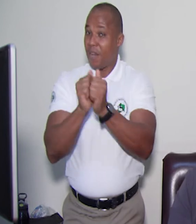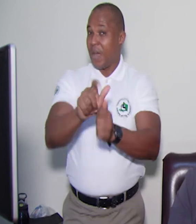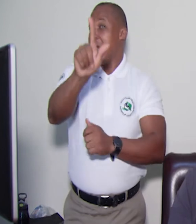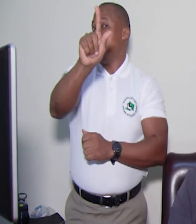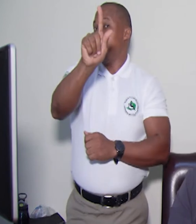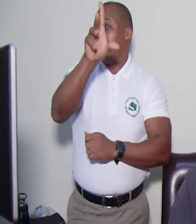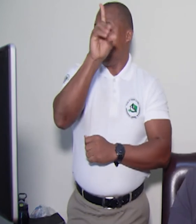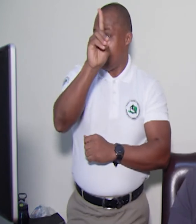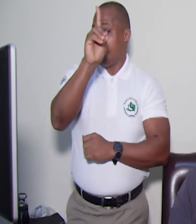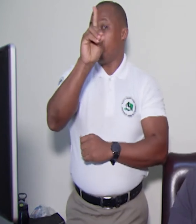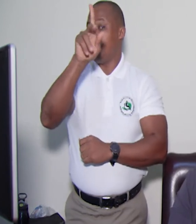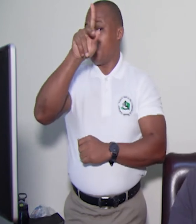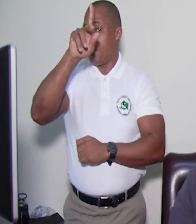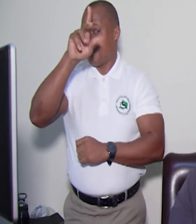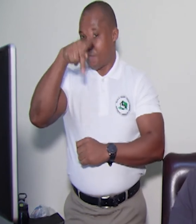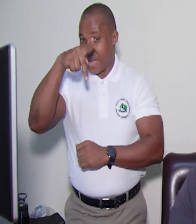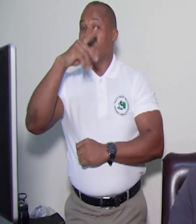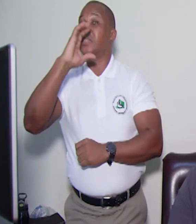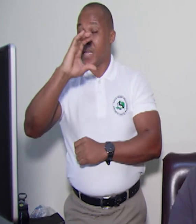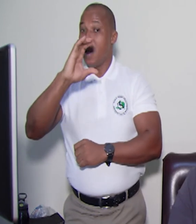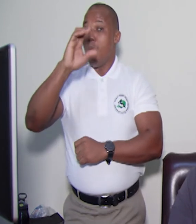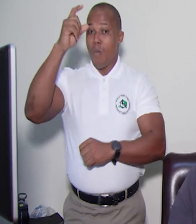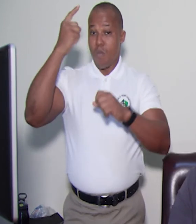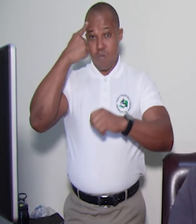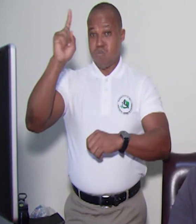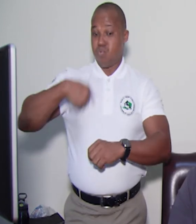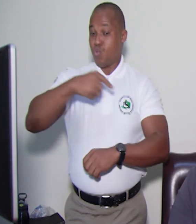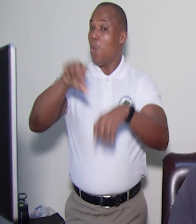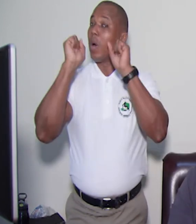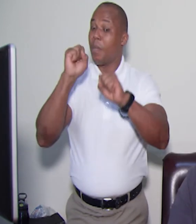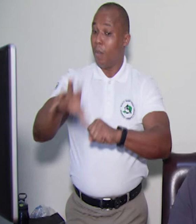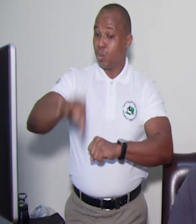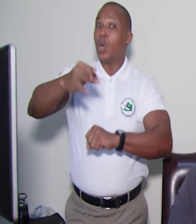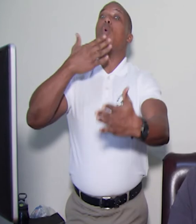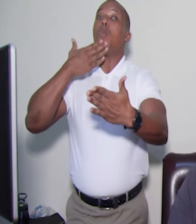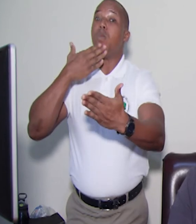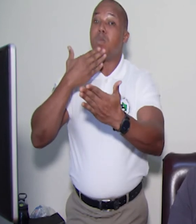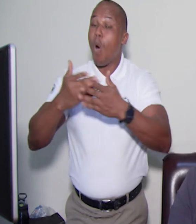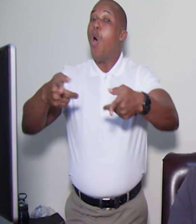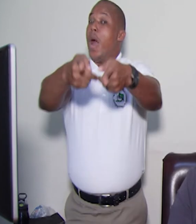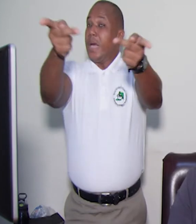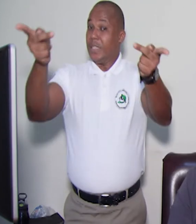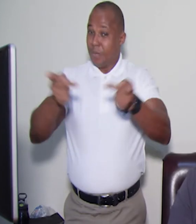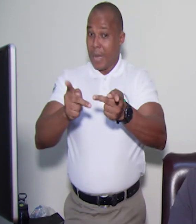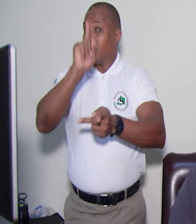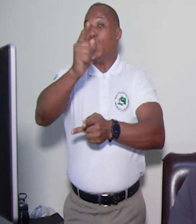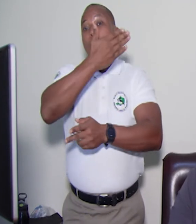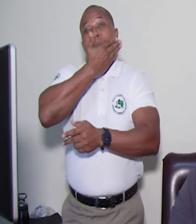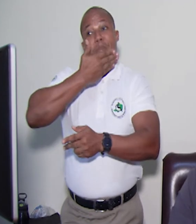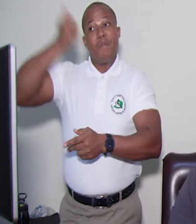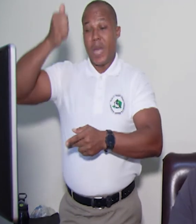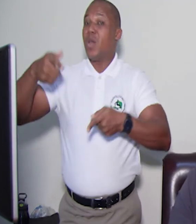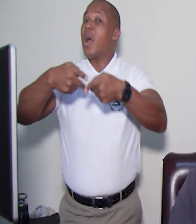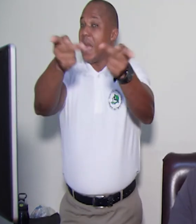ka trouve yon lot espas ki plus agreyab, pou nou kapab ale avek moun yo. Nou vle atir atensyon moun yo tou, nan